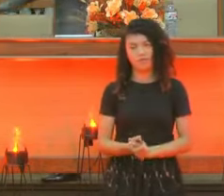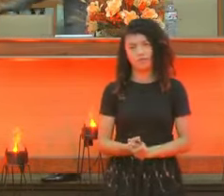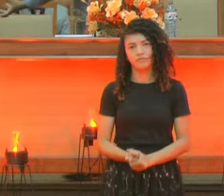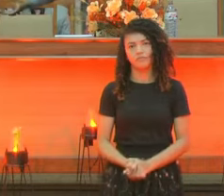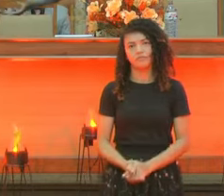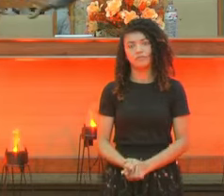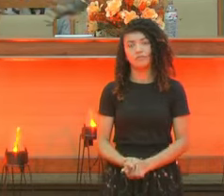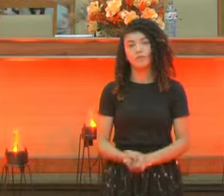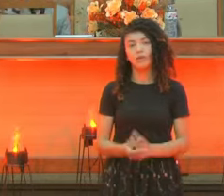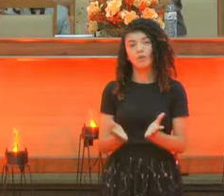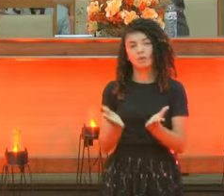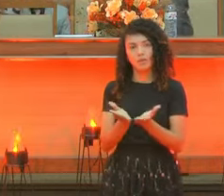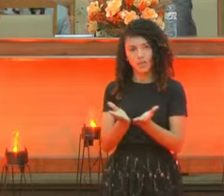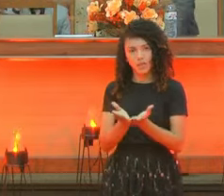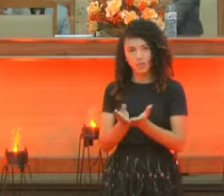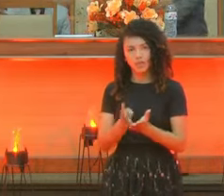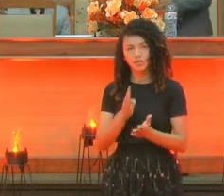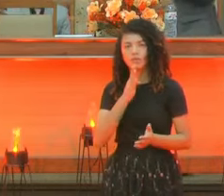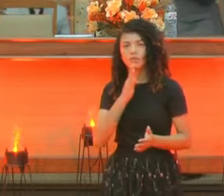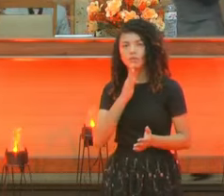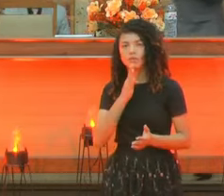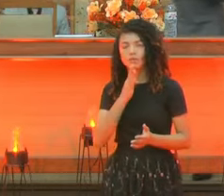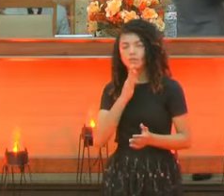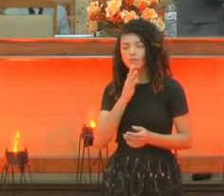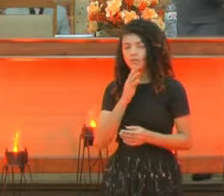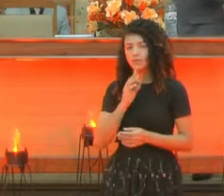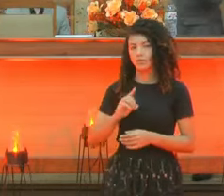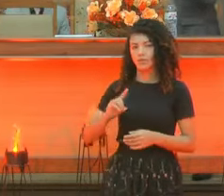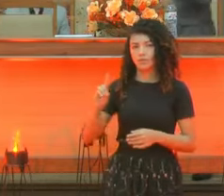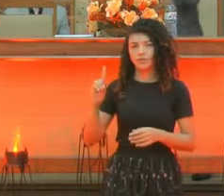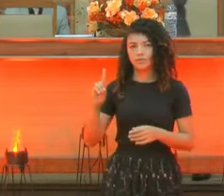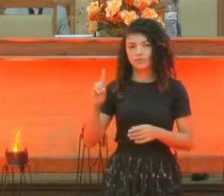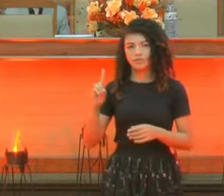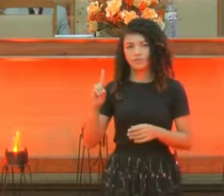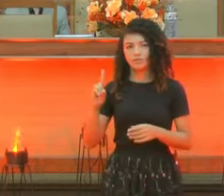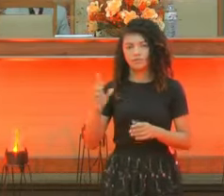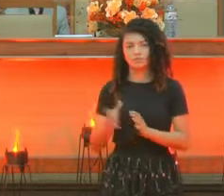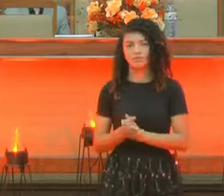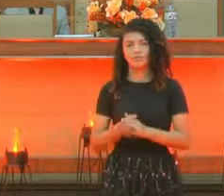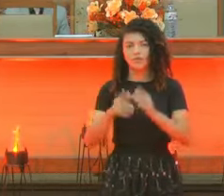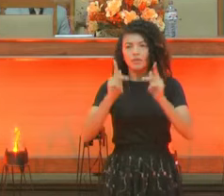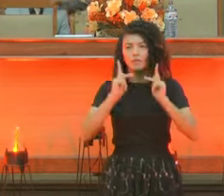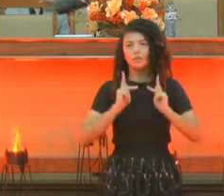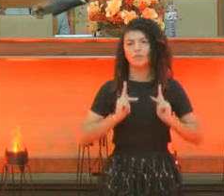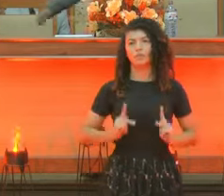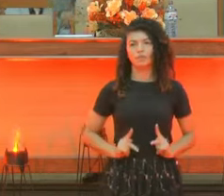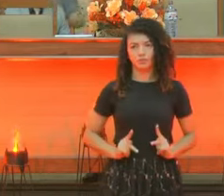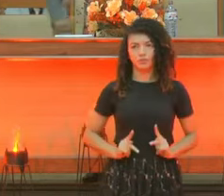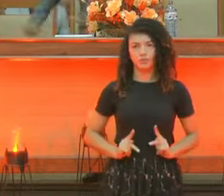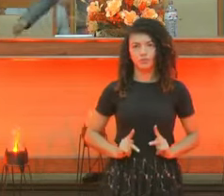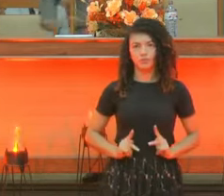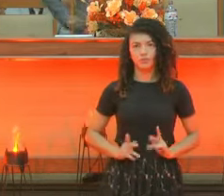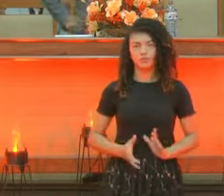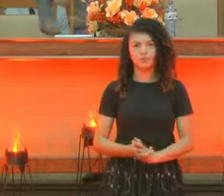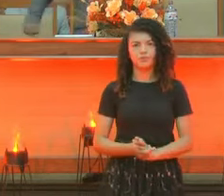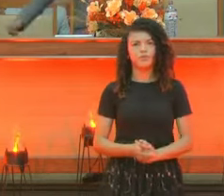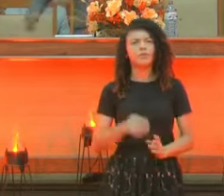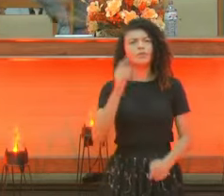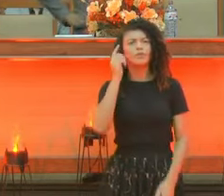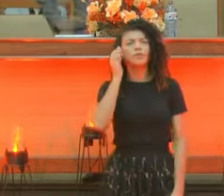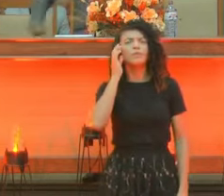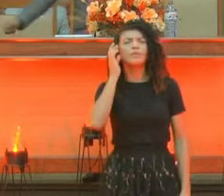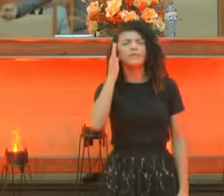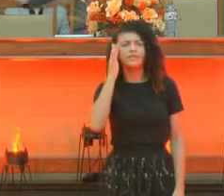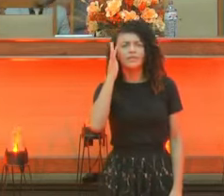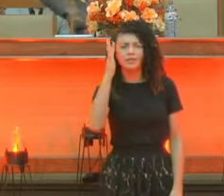conhece Deus tem equilíbrio. Você já imaginou? O cabra dentro de uma cadeia. Sabendo que vai ser decapitado amanhã. E ele escrevendo uma carta.